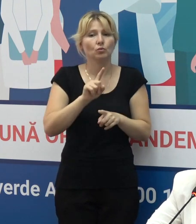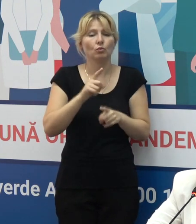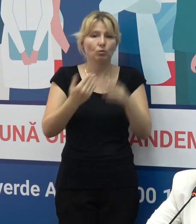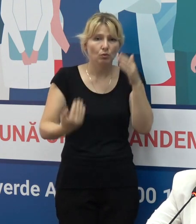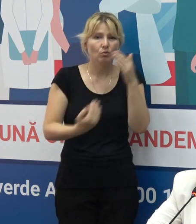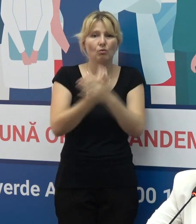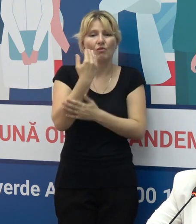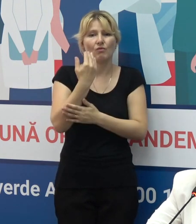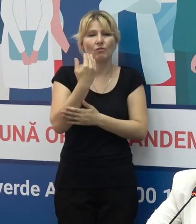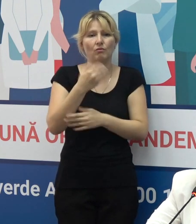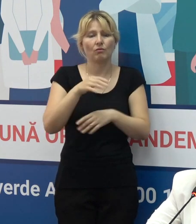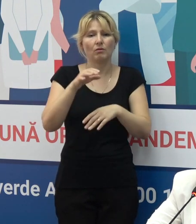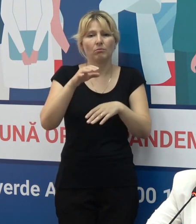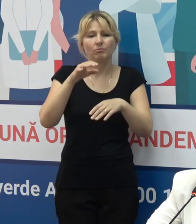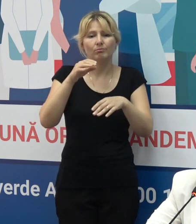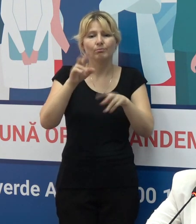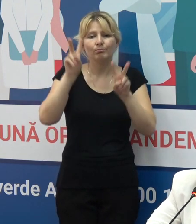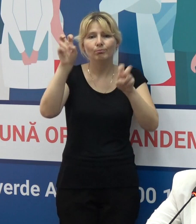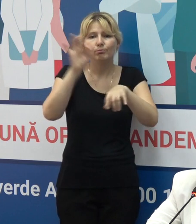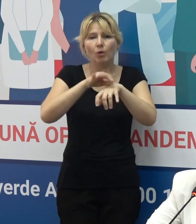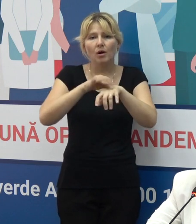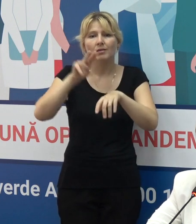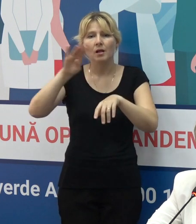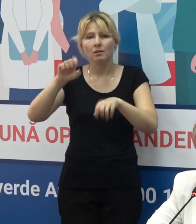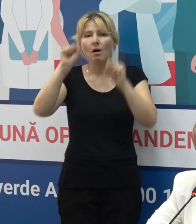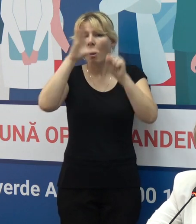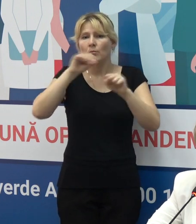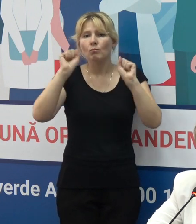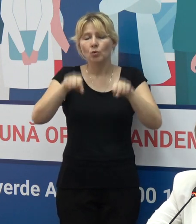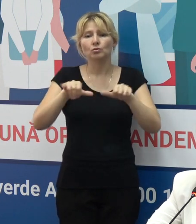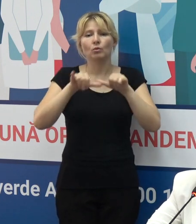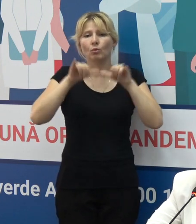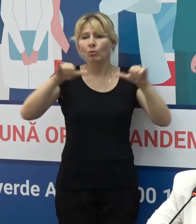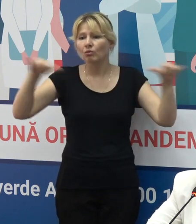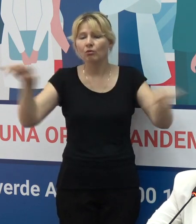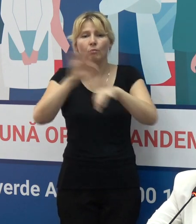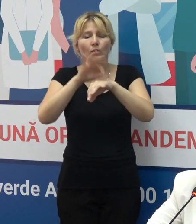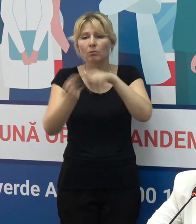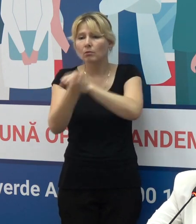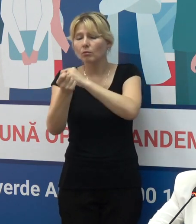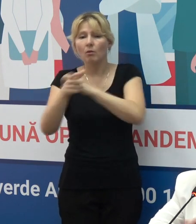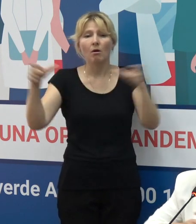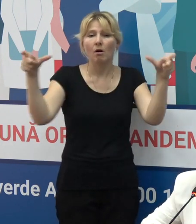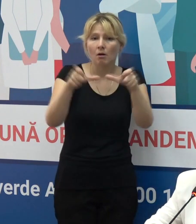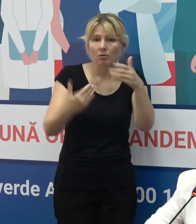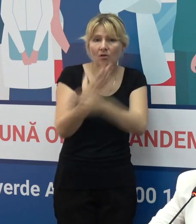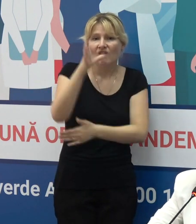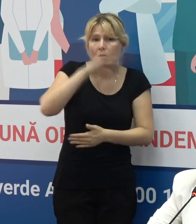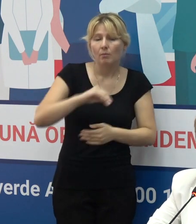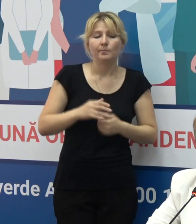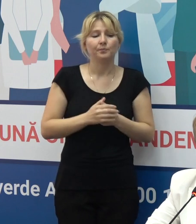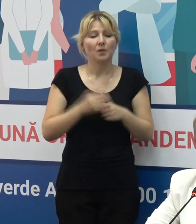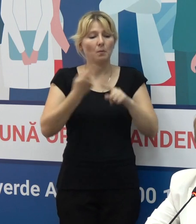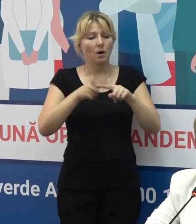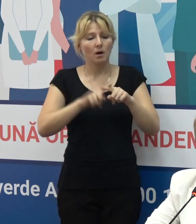noului val de carantină, de creșterea numărului de cazuri COVID-19 în țara noastră și